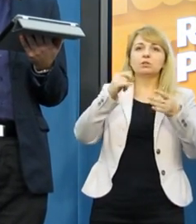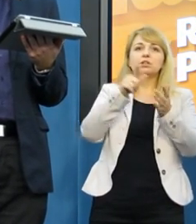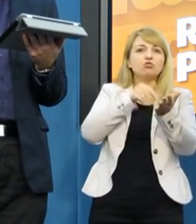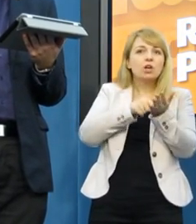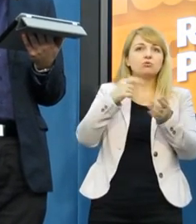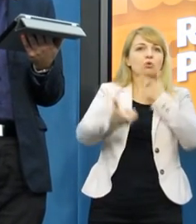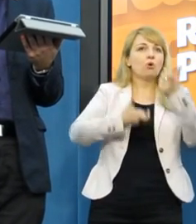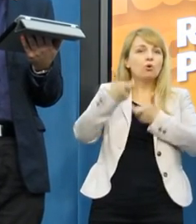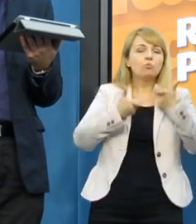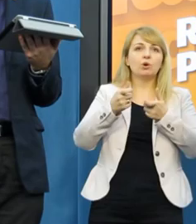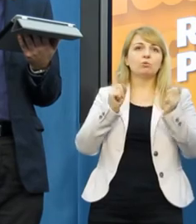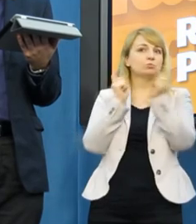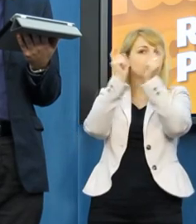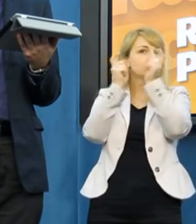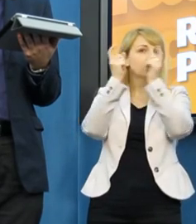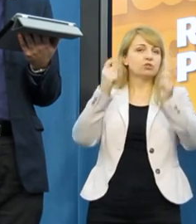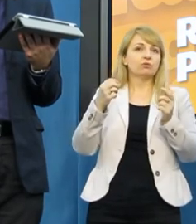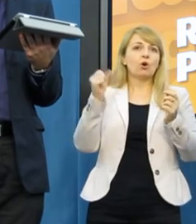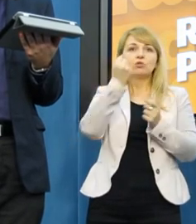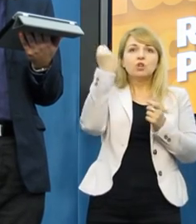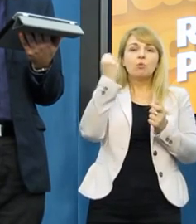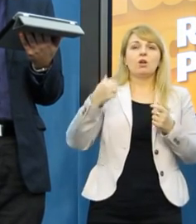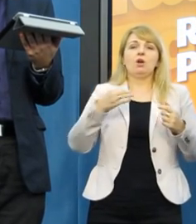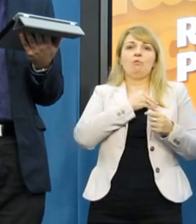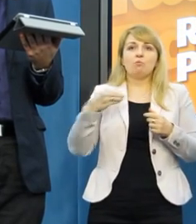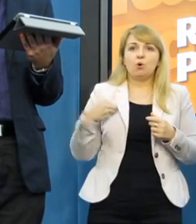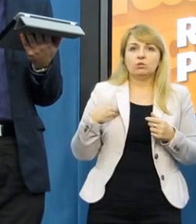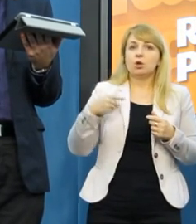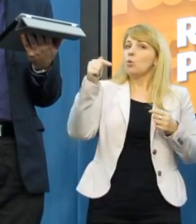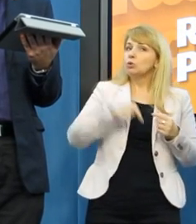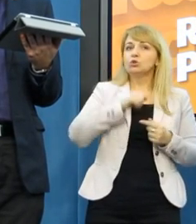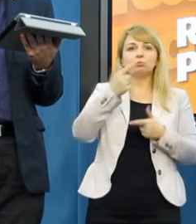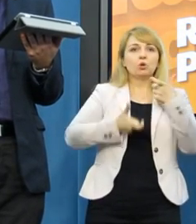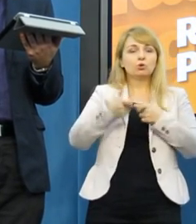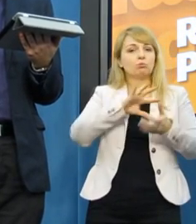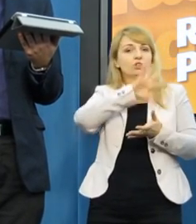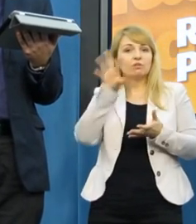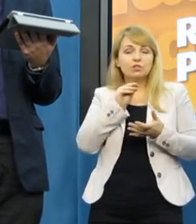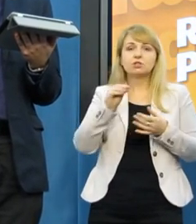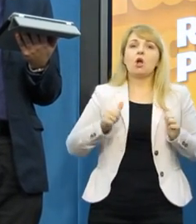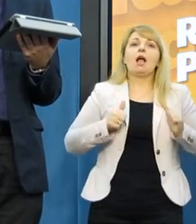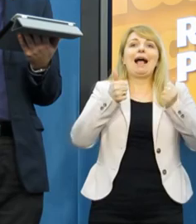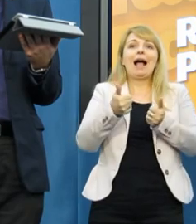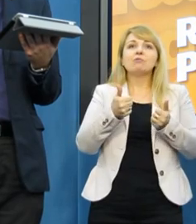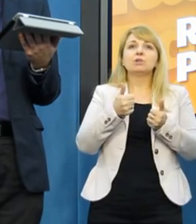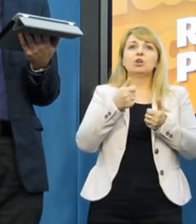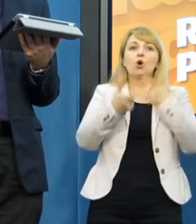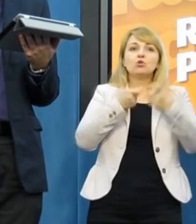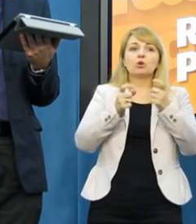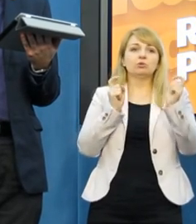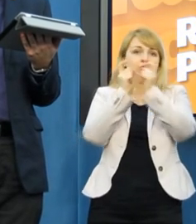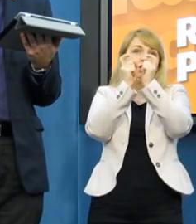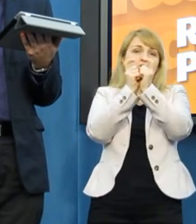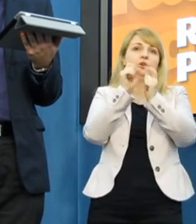Takim działaniom trzeba się przeciwstawić na każdym kroku, zanim będzie za późno. W związku z tym oczekujemy od wszystkich postępowych sił